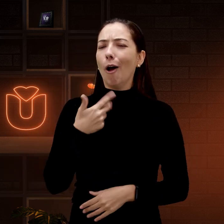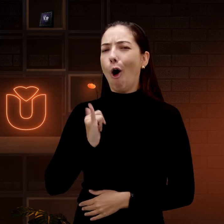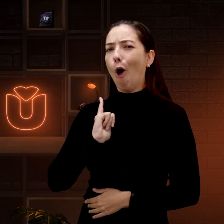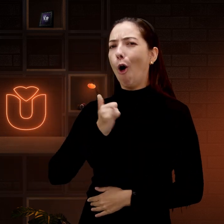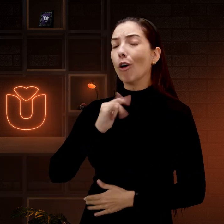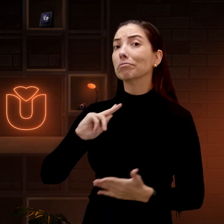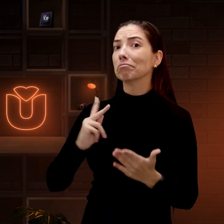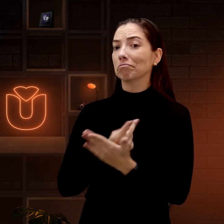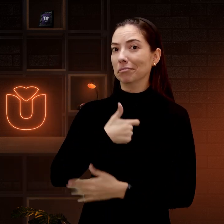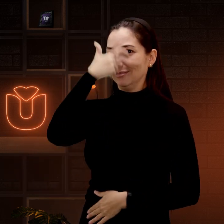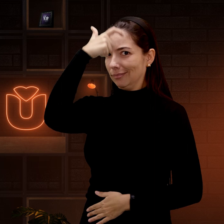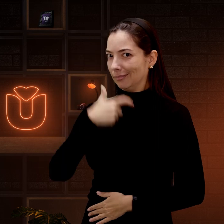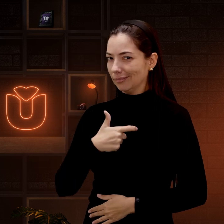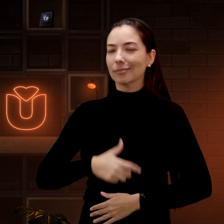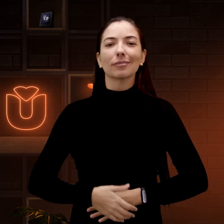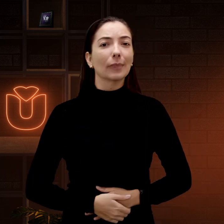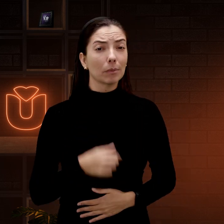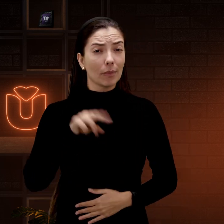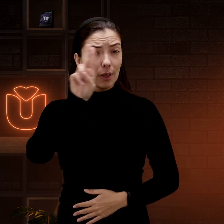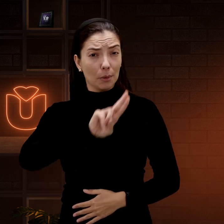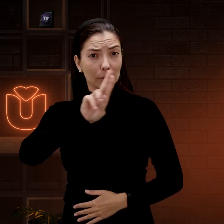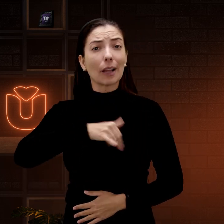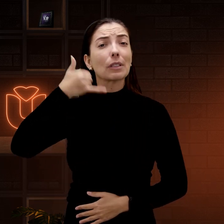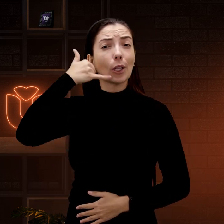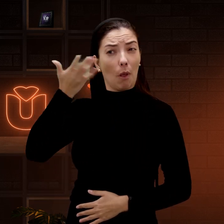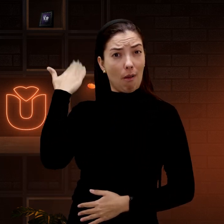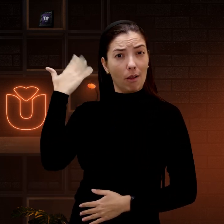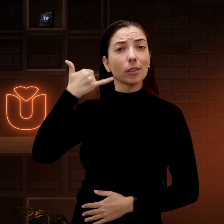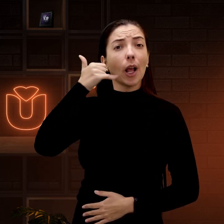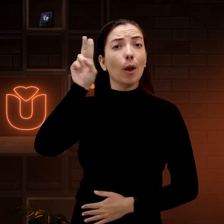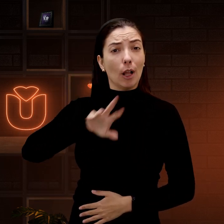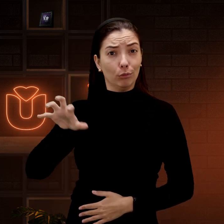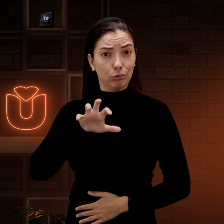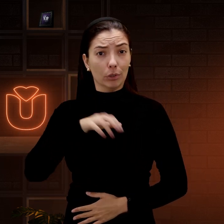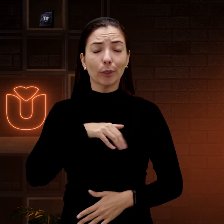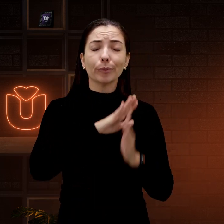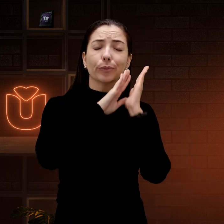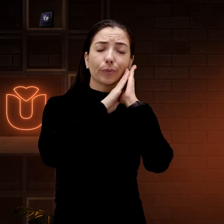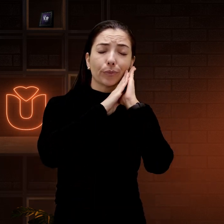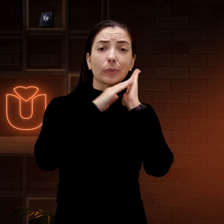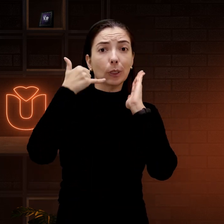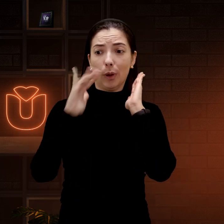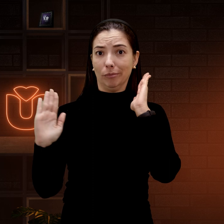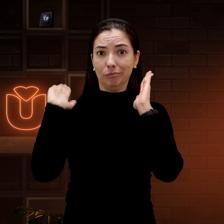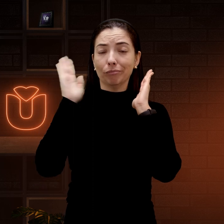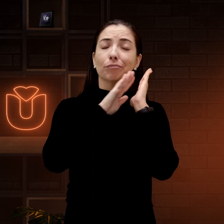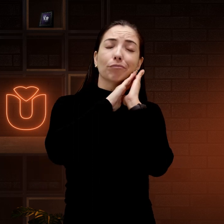temos, mas eu quero contar uma coisa que aconteceu comigo. eu usava o celular no modo vibração e deixava